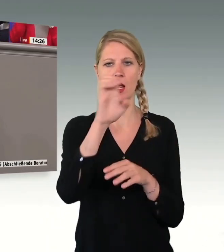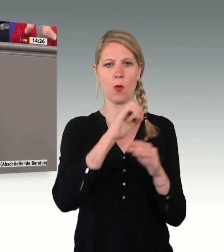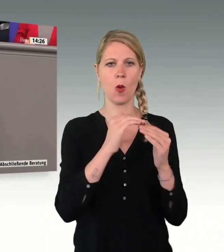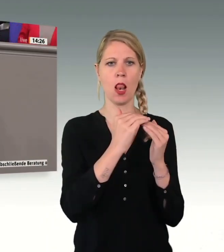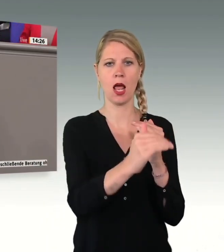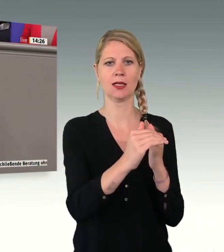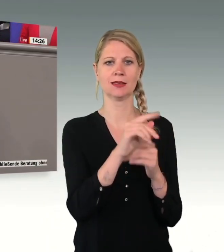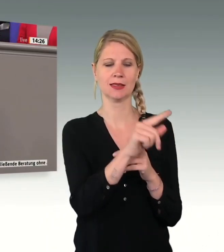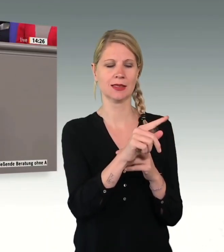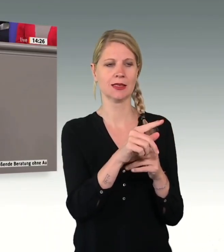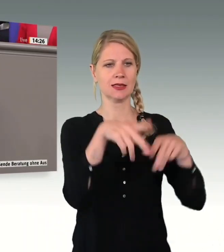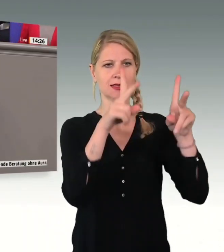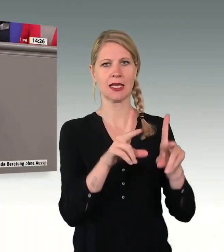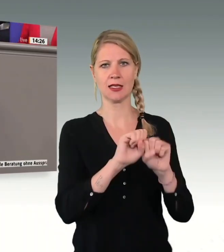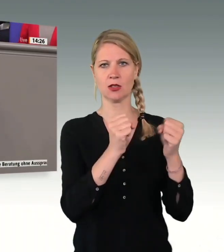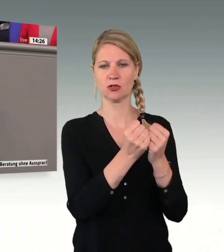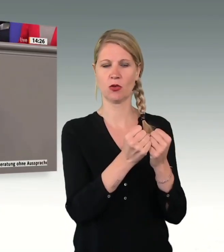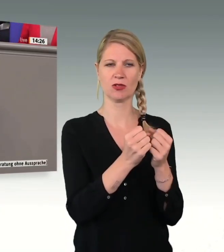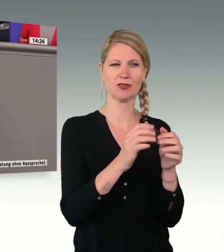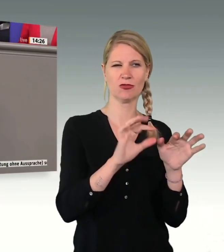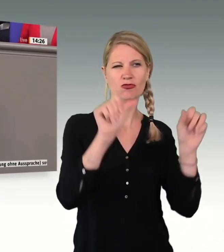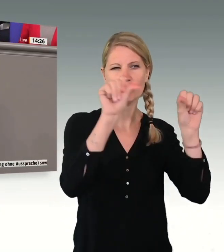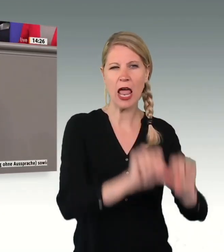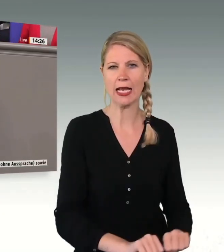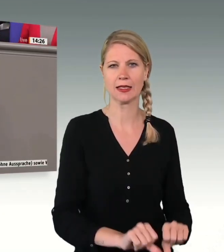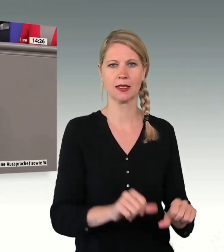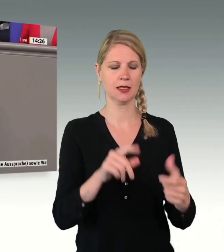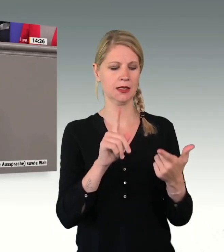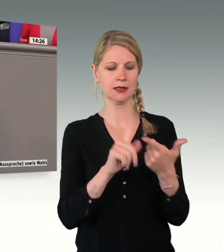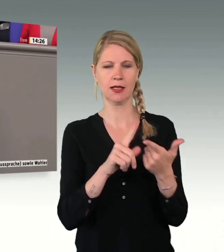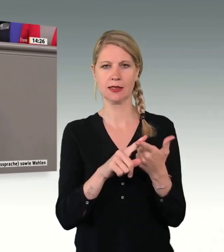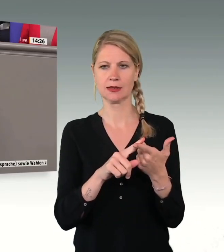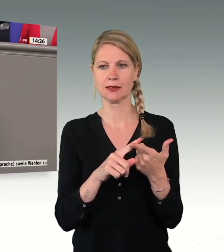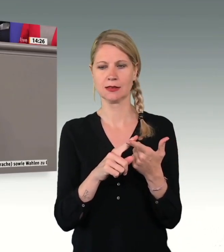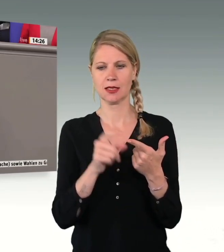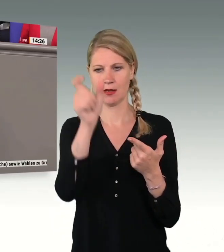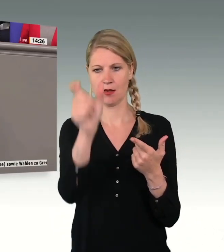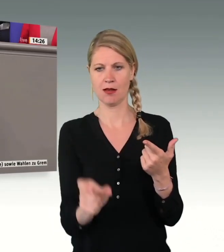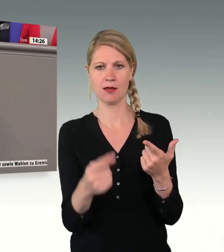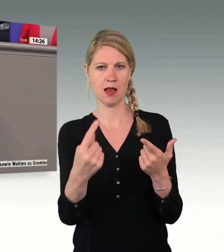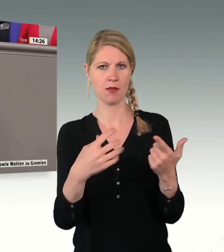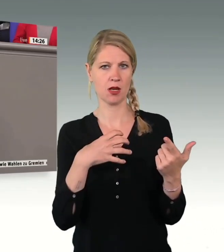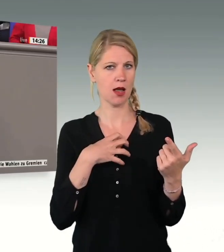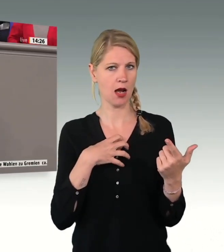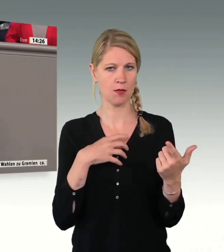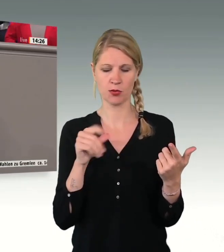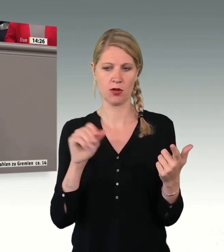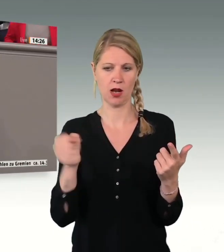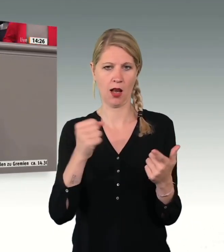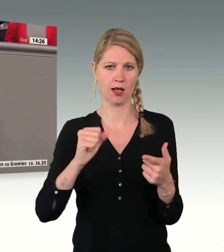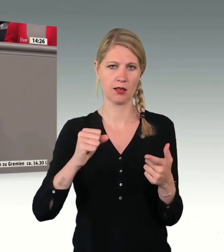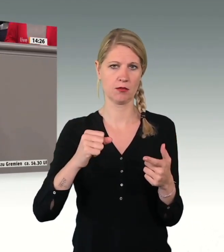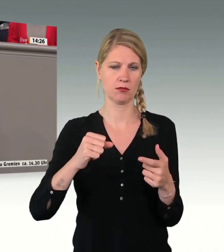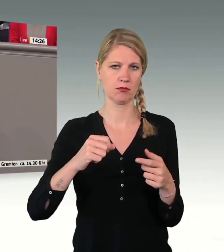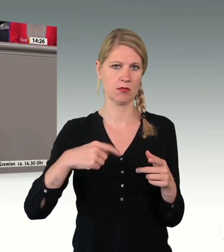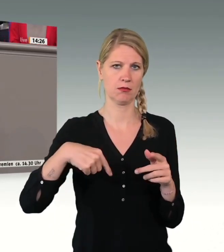ist prekär. Ein zweiter Punkt ist schwere Krankheit, sodass die Rückführung nicht möglich ist. Und der